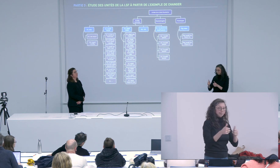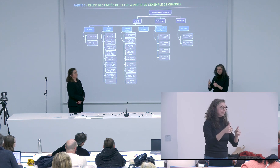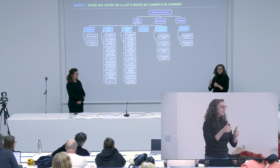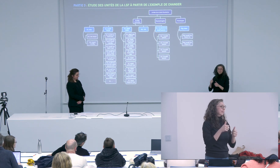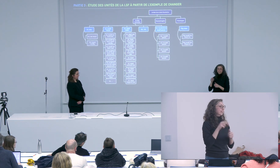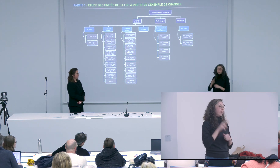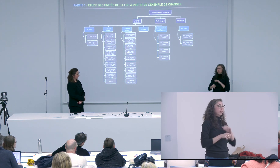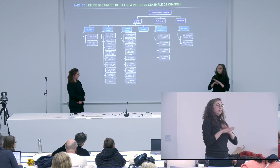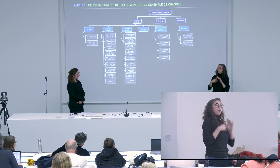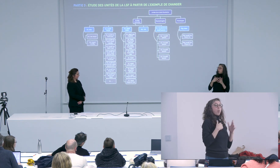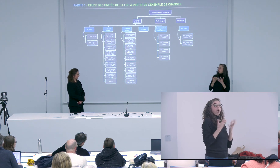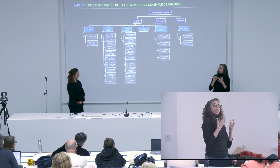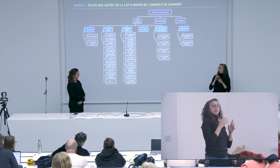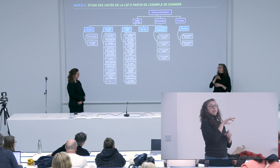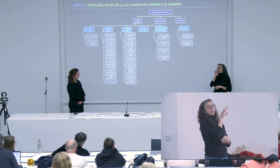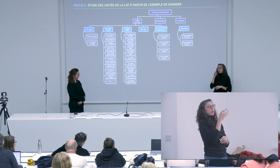ans sur le master